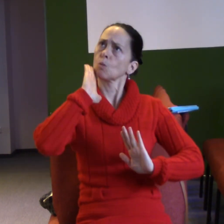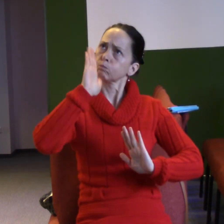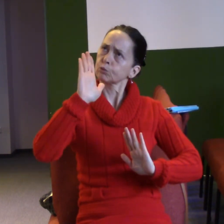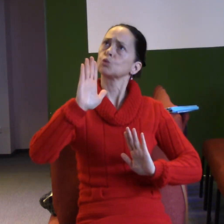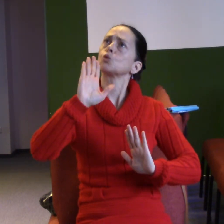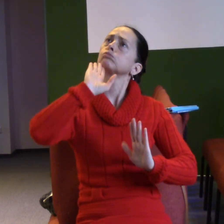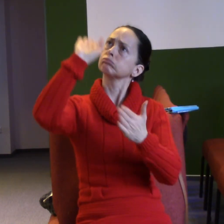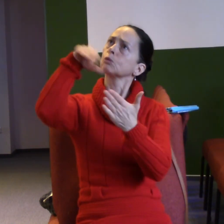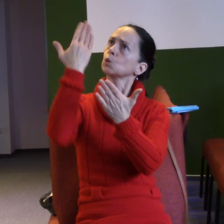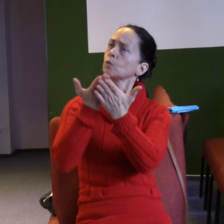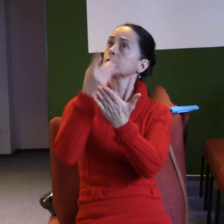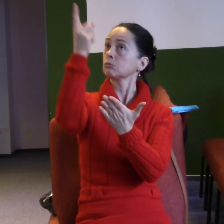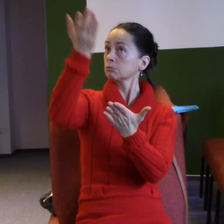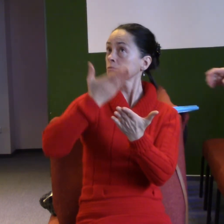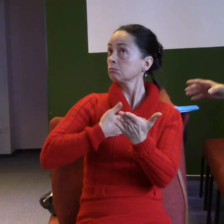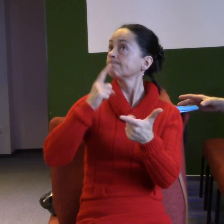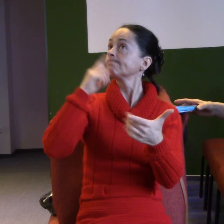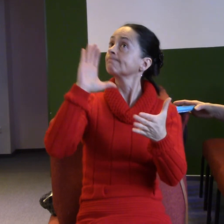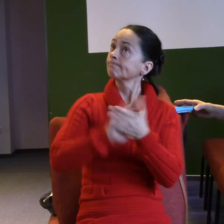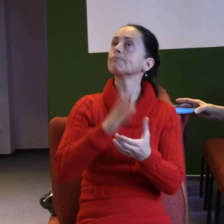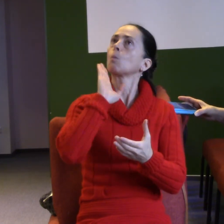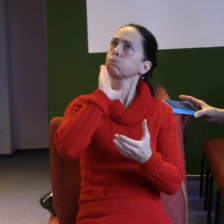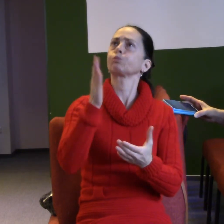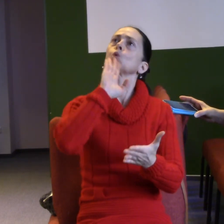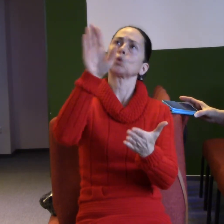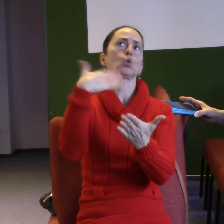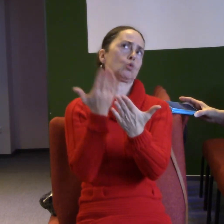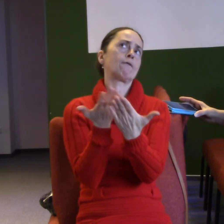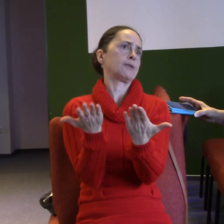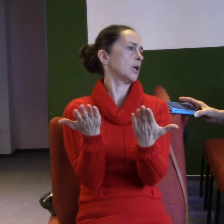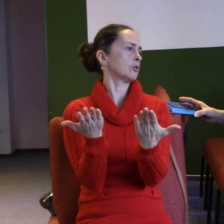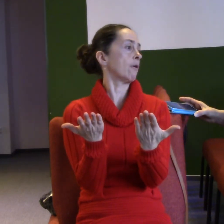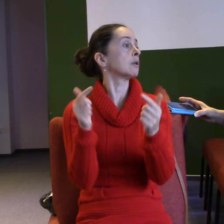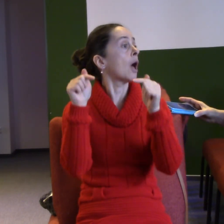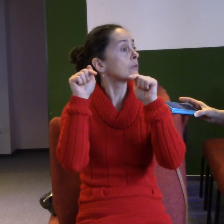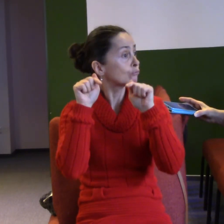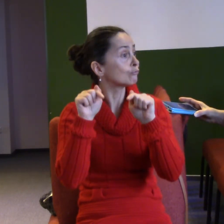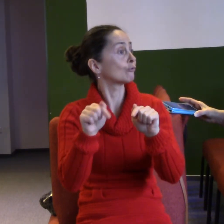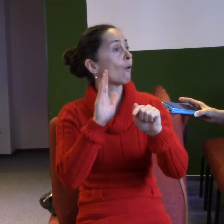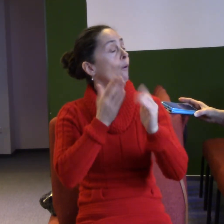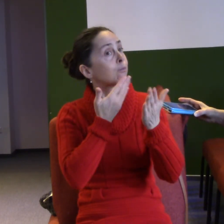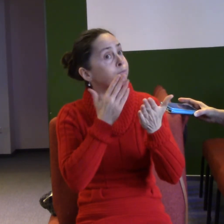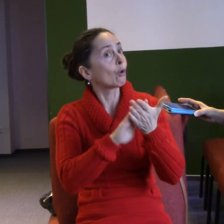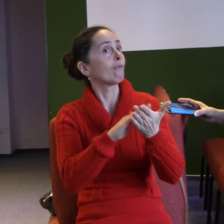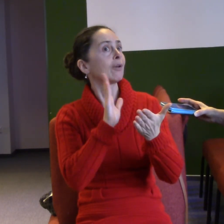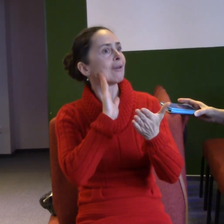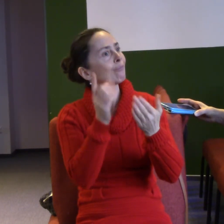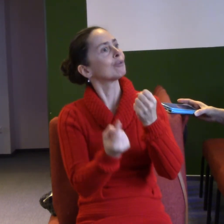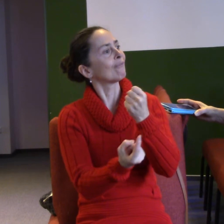to pravda. A to, jako kdyby najednou spustí to, že najednou ta radu začíná přicházet. Takže jak jsem vám tady vyprával své desty, jak